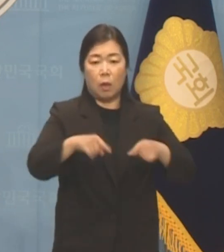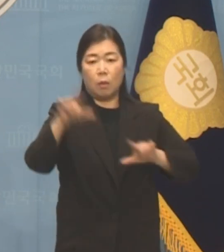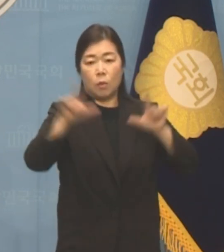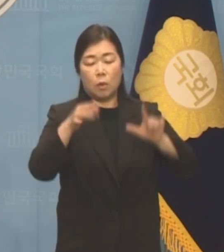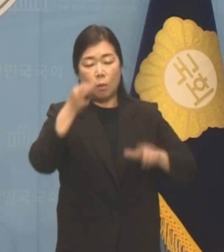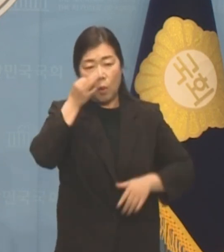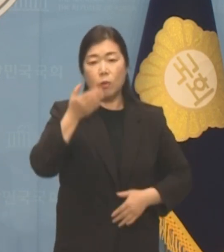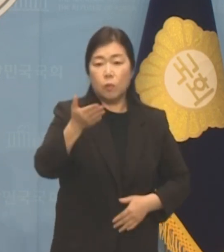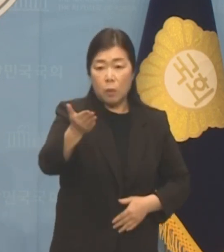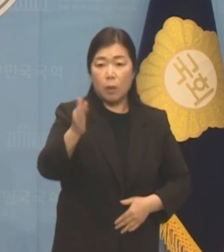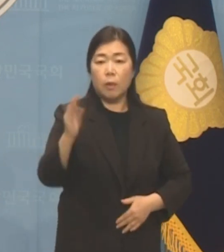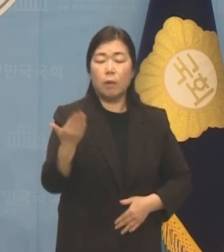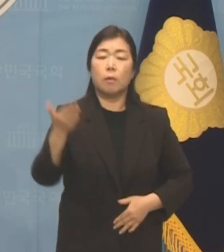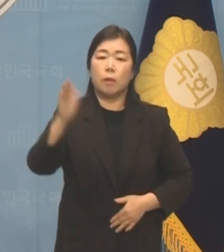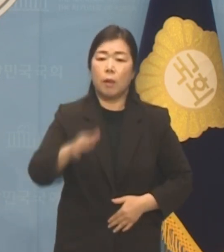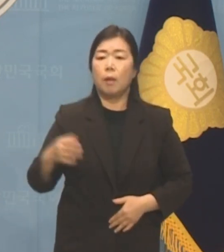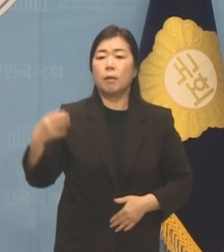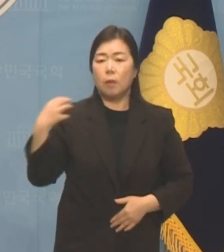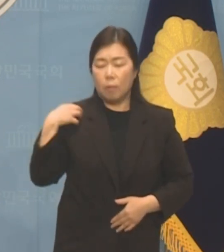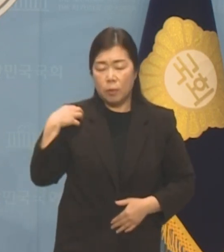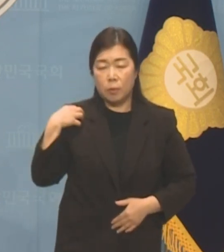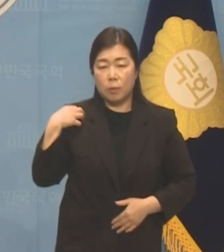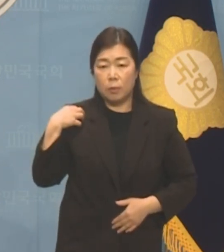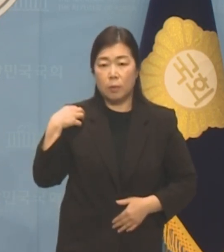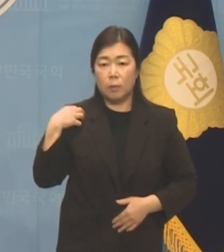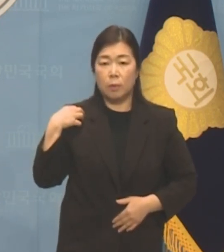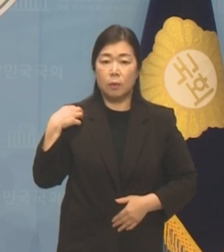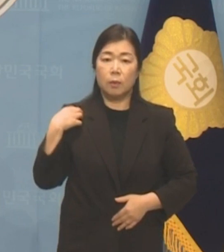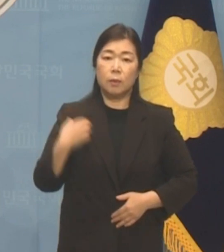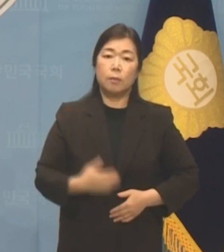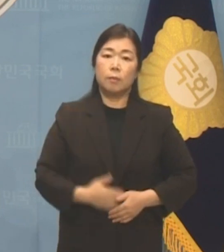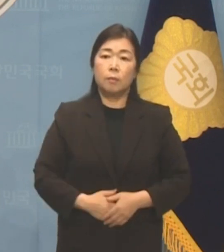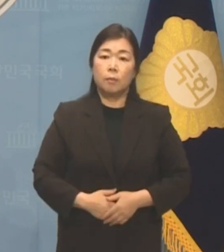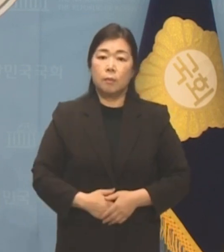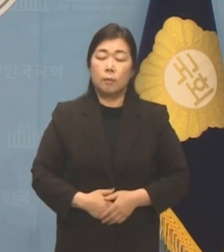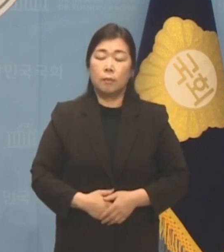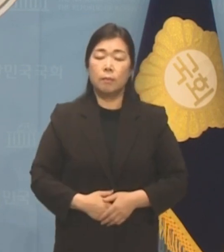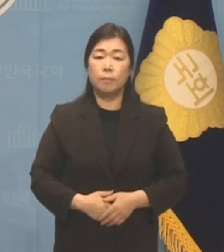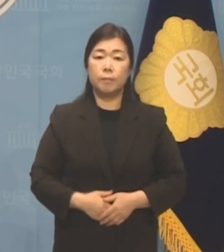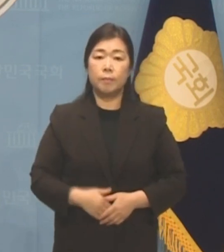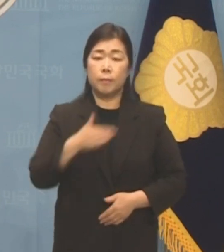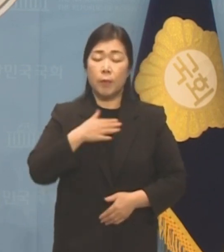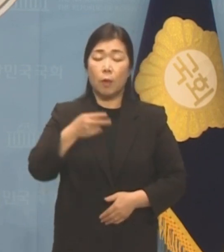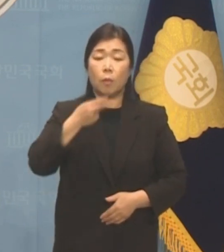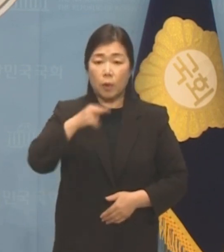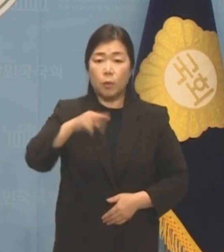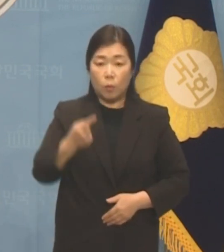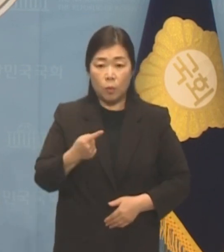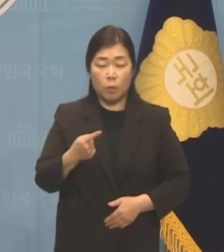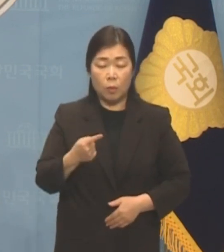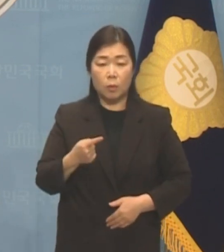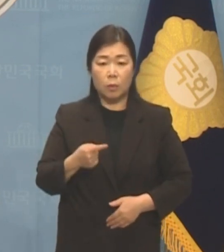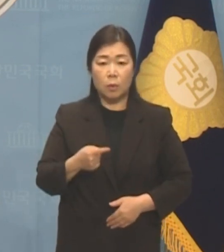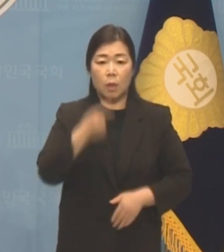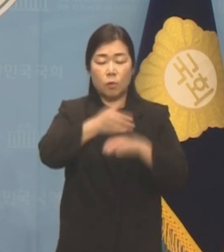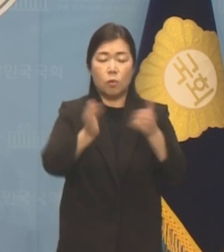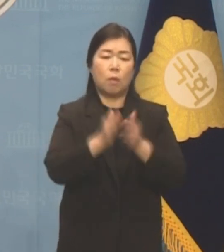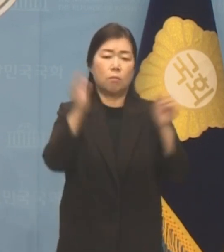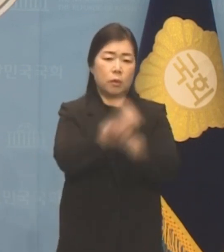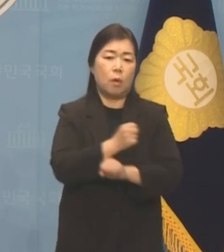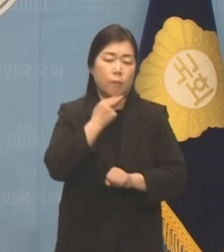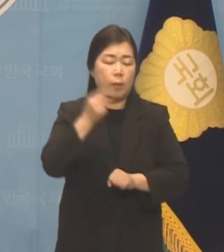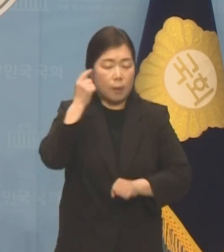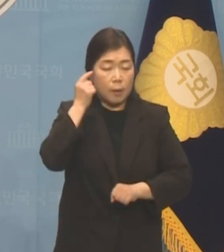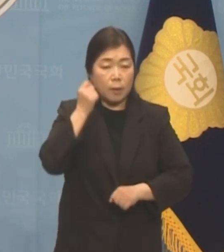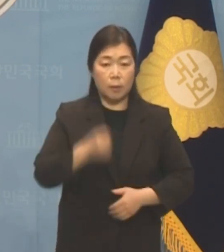버팀목이 되어야 할 의무가 있습니다. 저 하나 없다고 해서 민주당이 무너진다고 생각하지 않습니다.